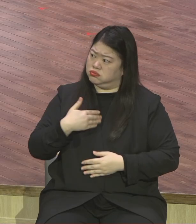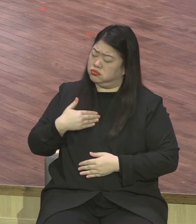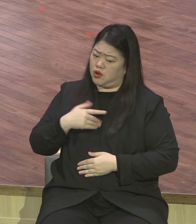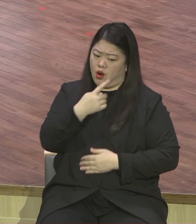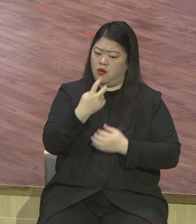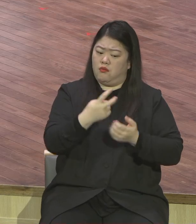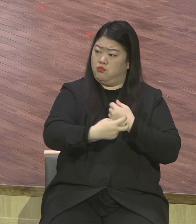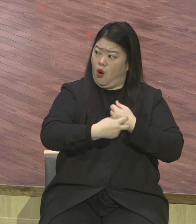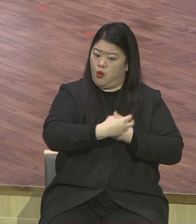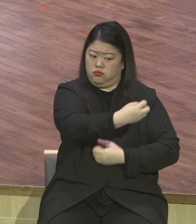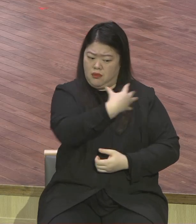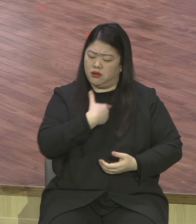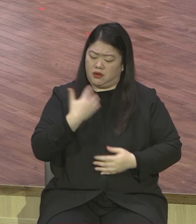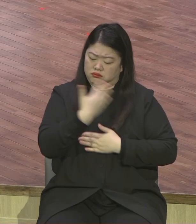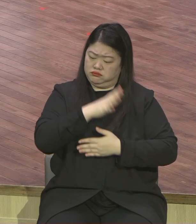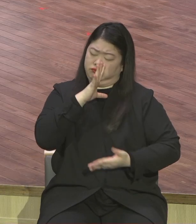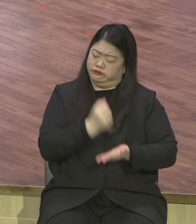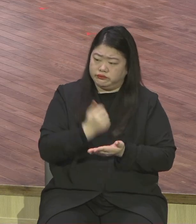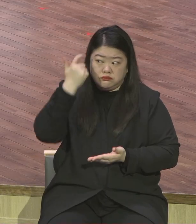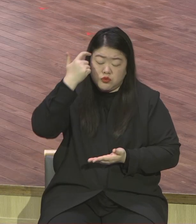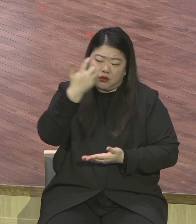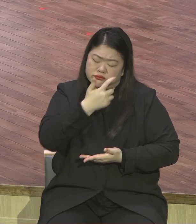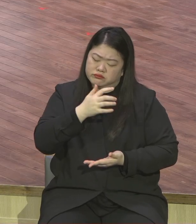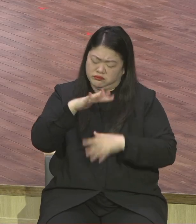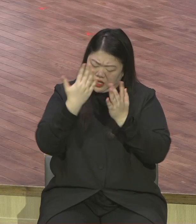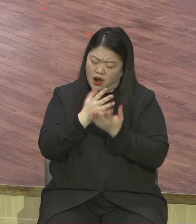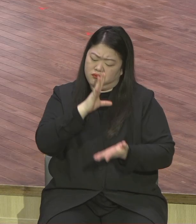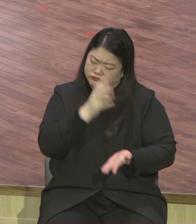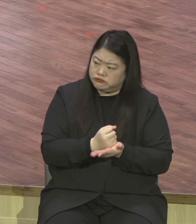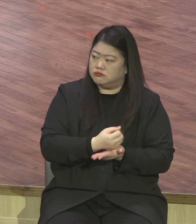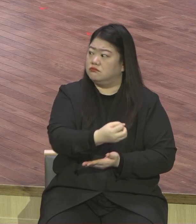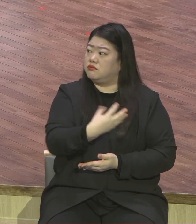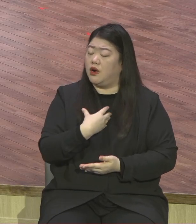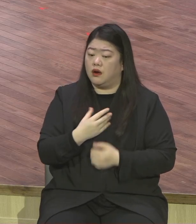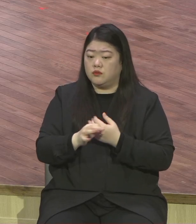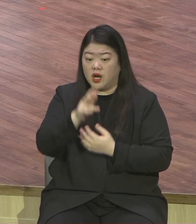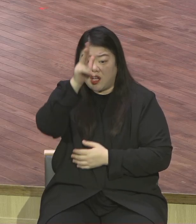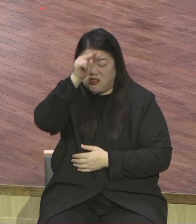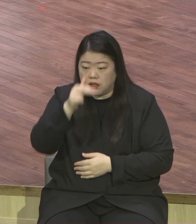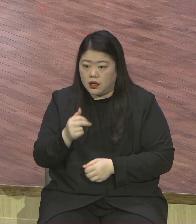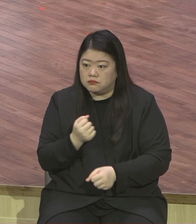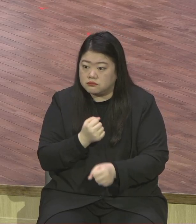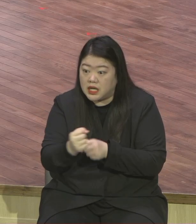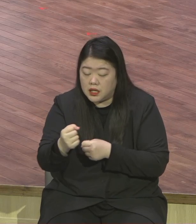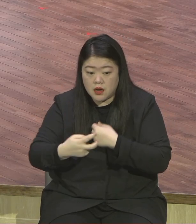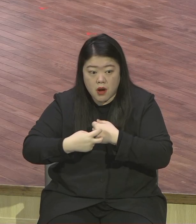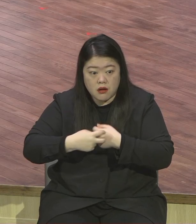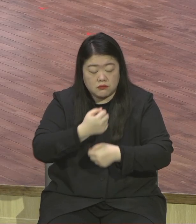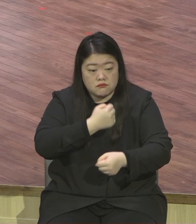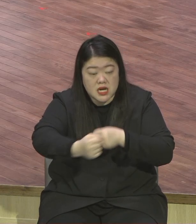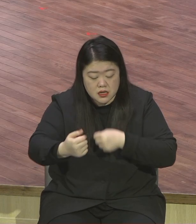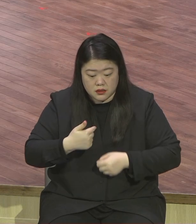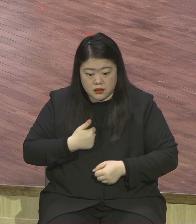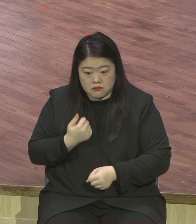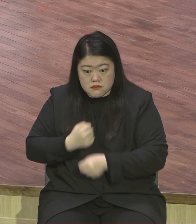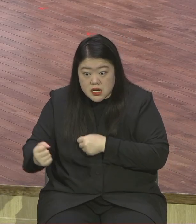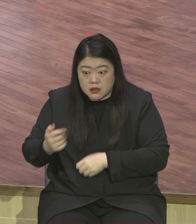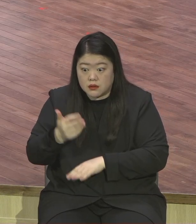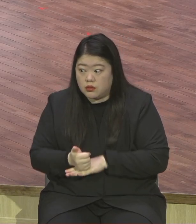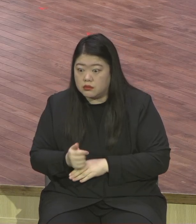완전히 영적으로 들어가서 잡아버리니까 그게 드러나는 것은 정신병이죠. 순간적으로